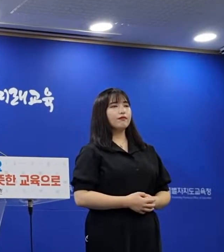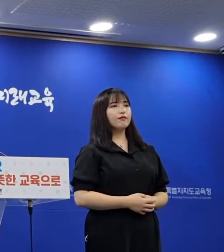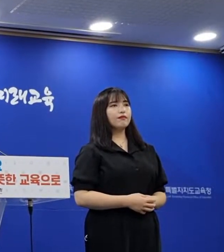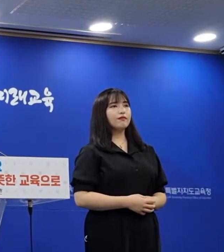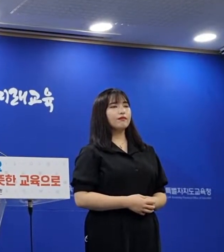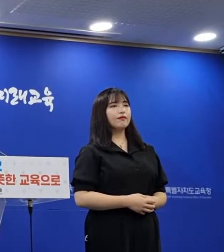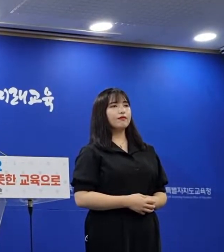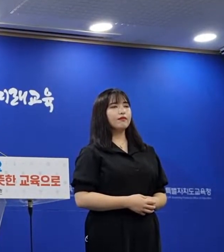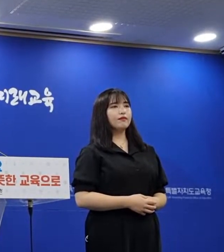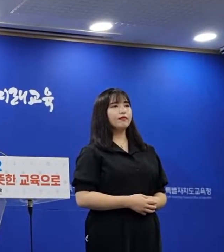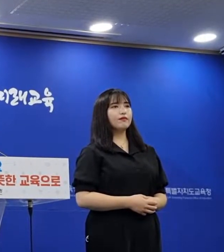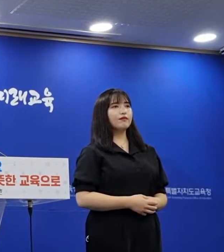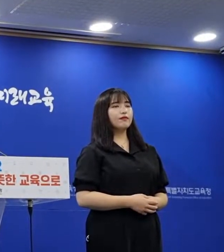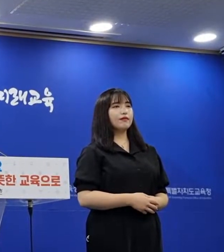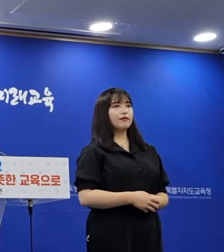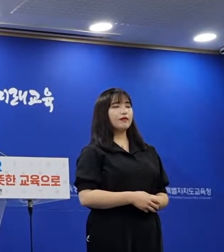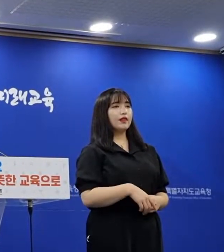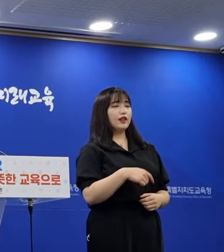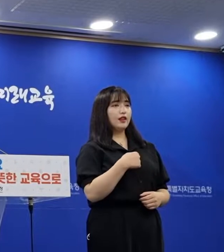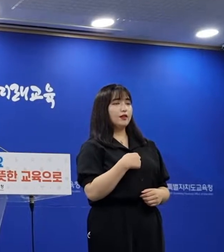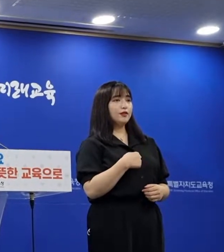잠깐 읽겠습니다.